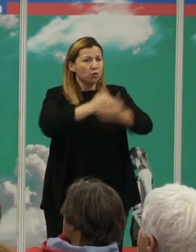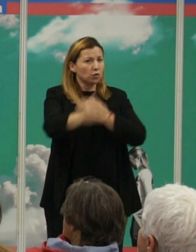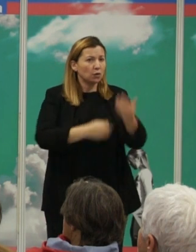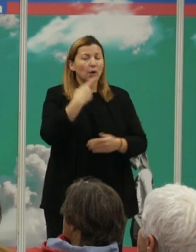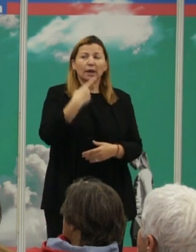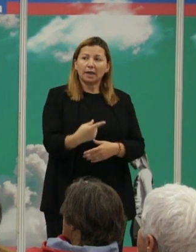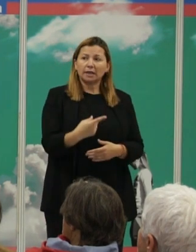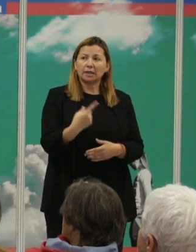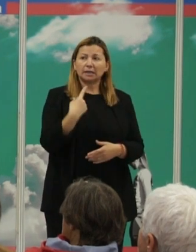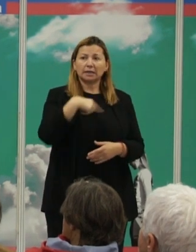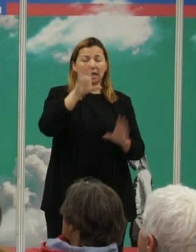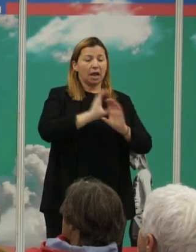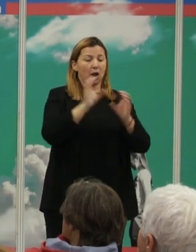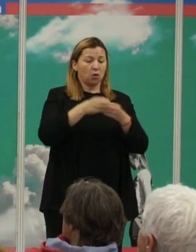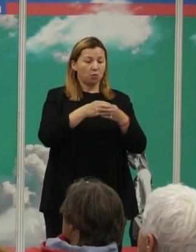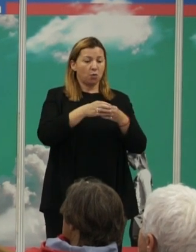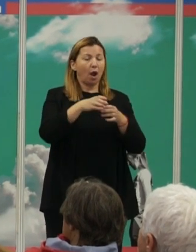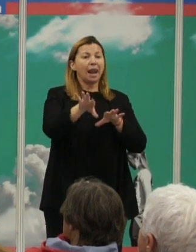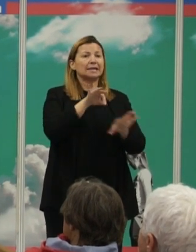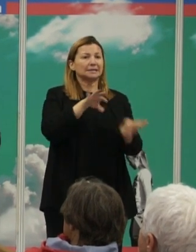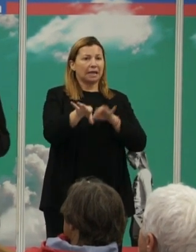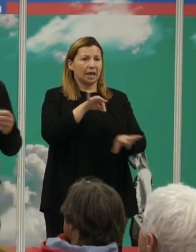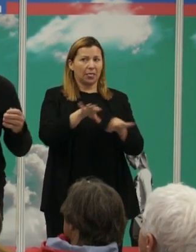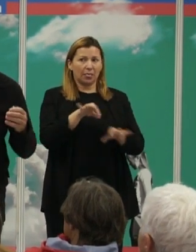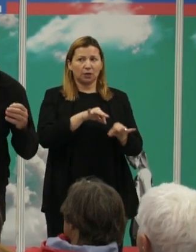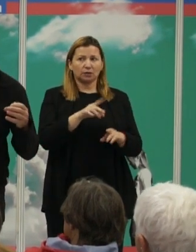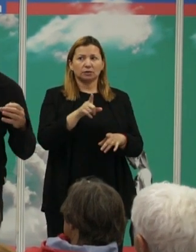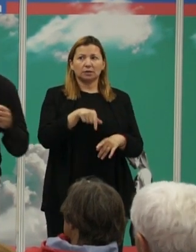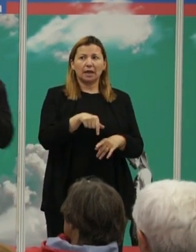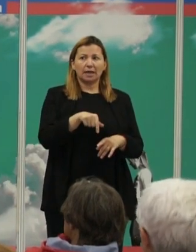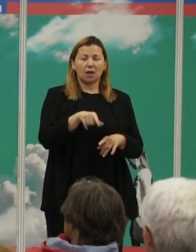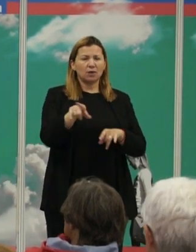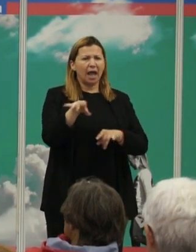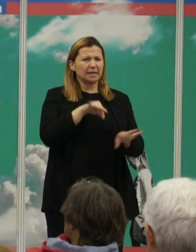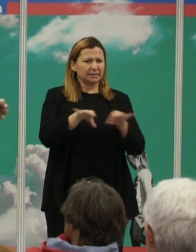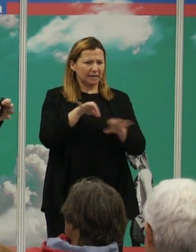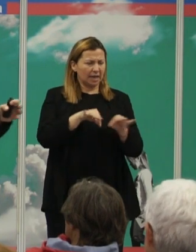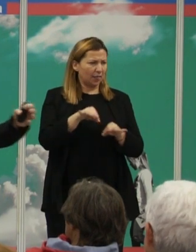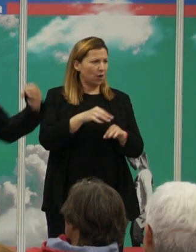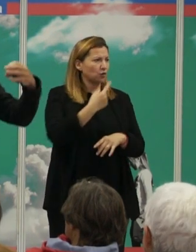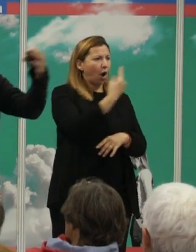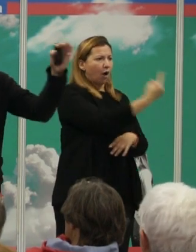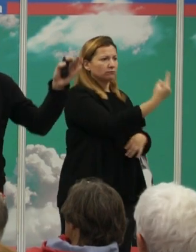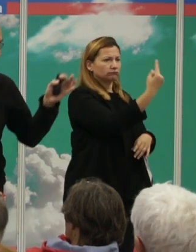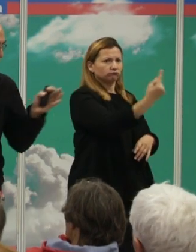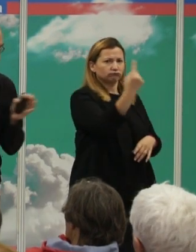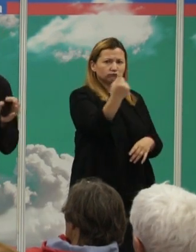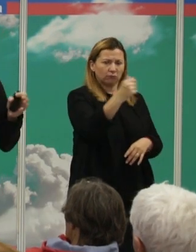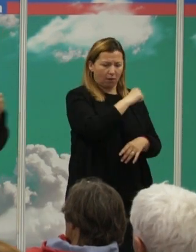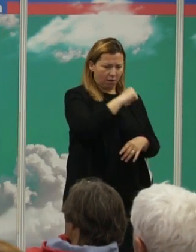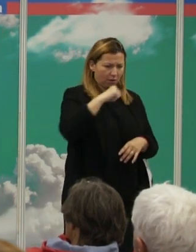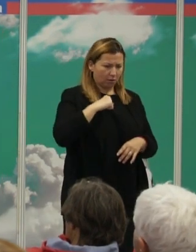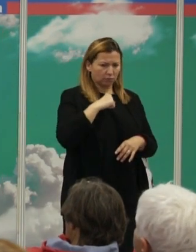que la selección de grupo, que es una selección un poco diferente a la selección natural, que es una selección que afecta no a los organismos individuales sino a los